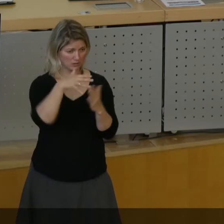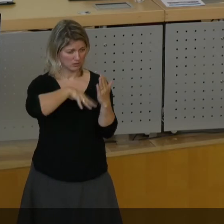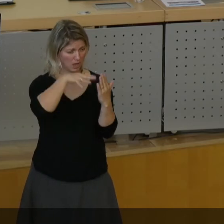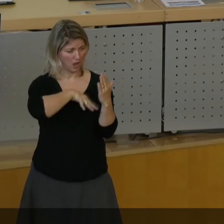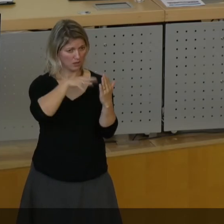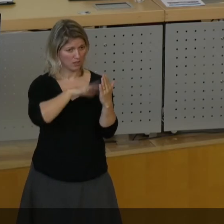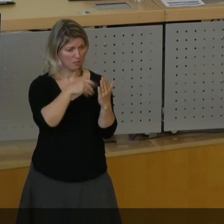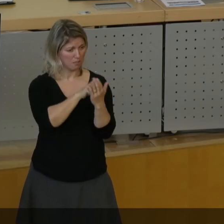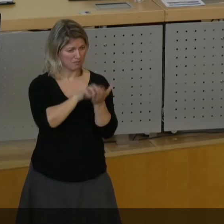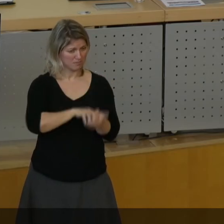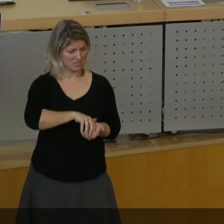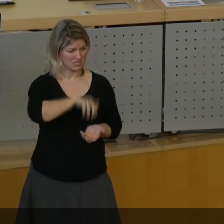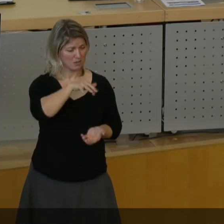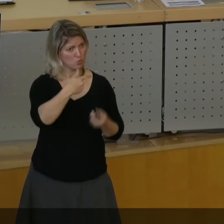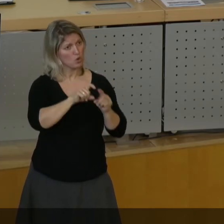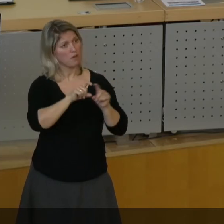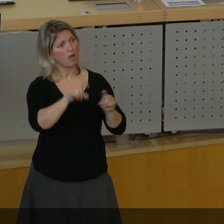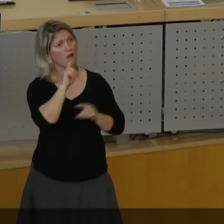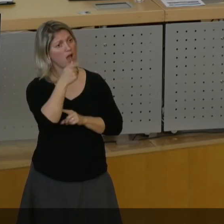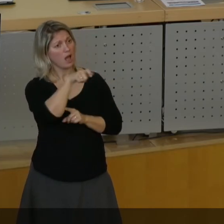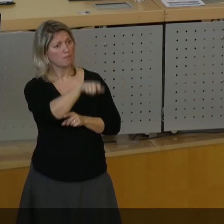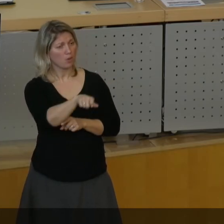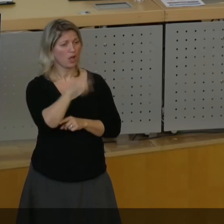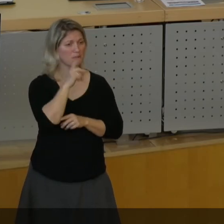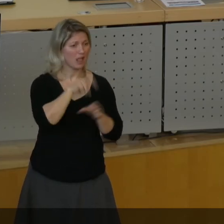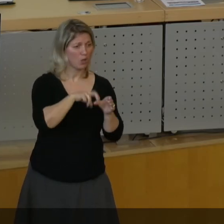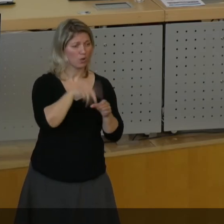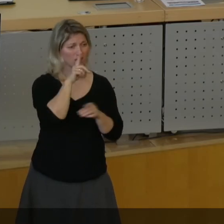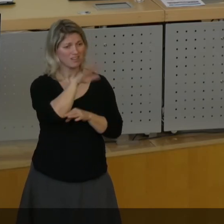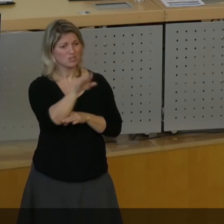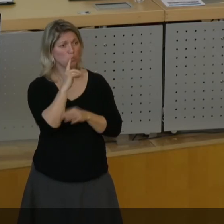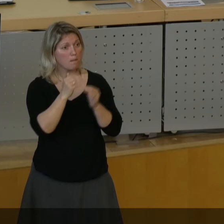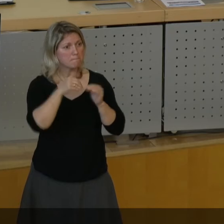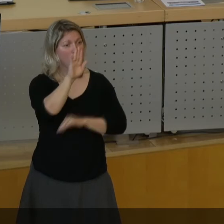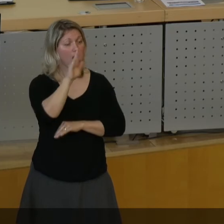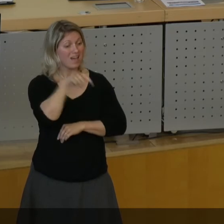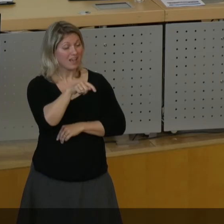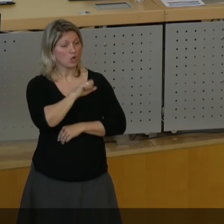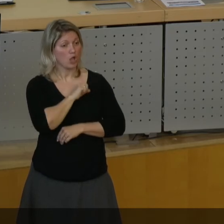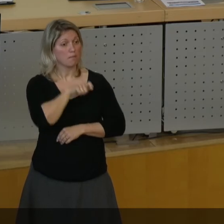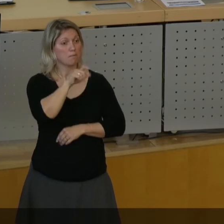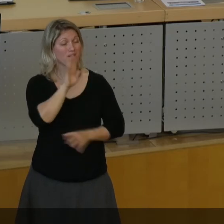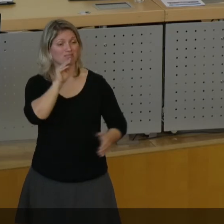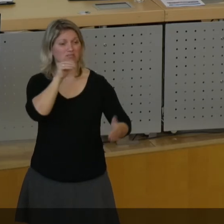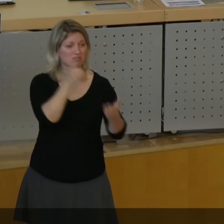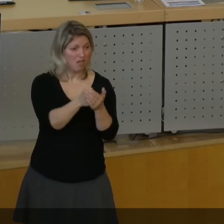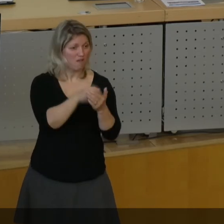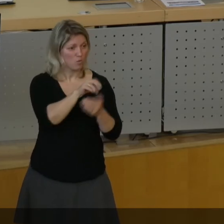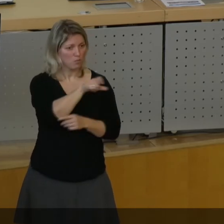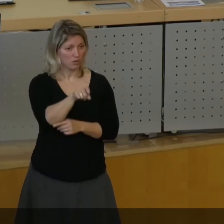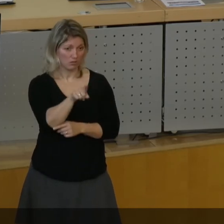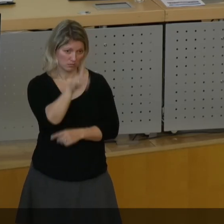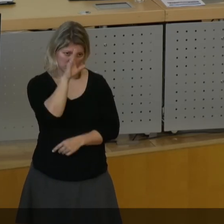Papierwust zur Bürgerbeteiligung, ja sogar zur gewünschen stärkeren Bürgerbeteiligung als bürgernahe empfinden, dann haben Sie einfach nicht verstanden,